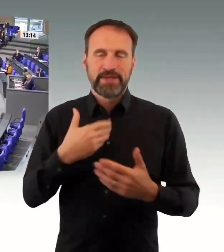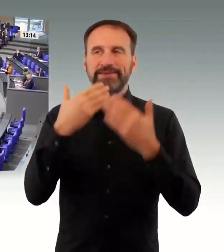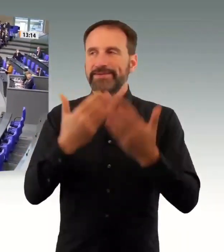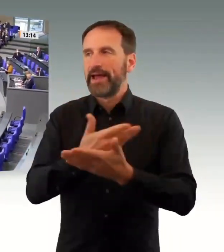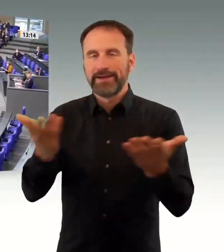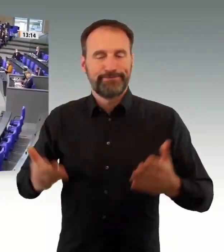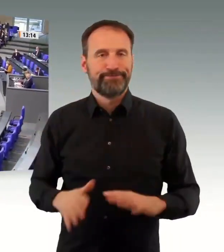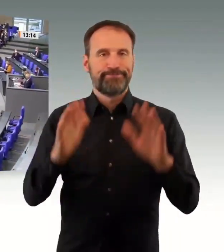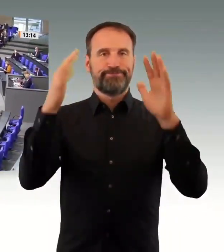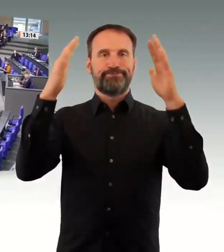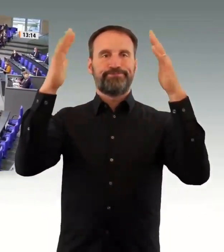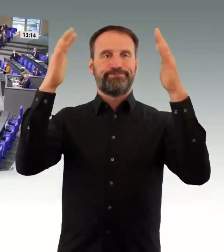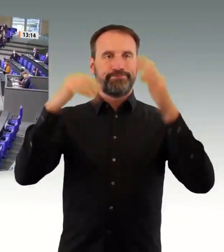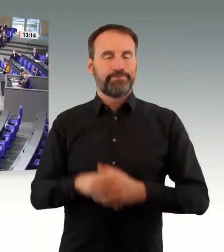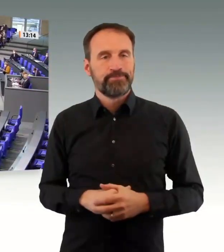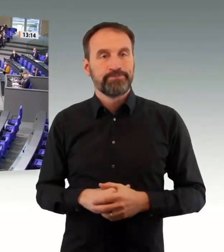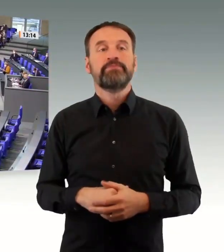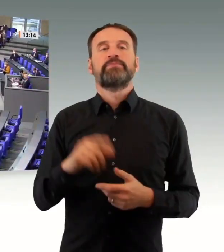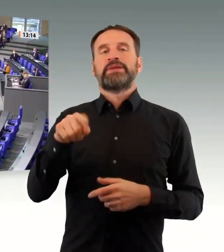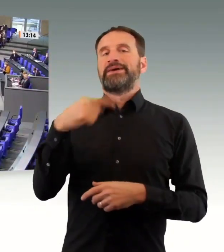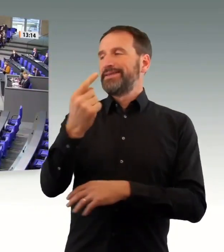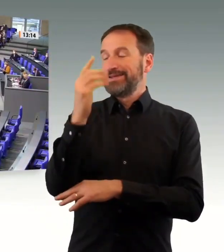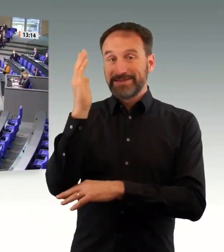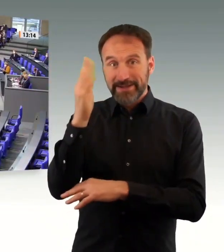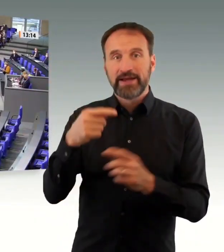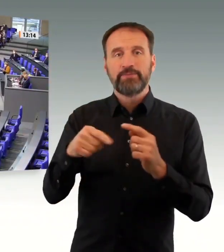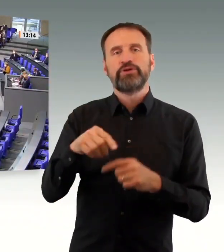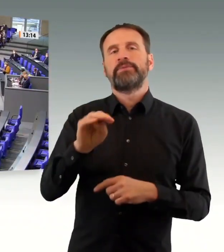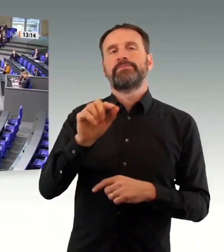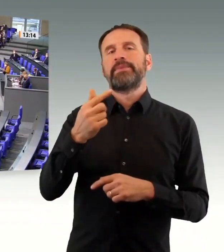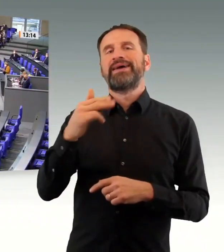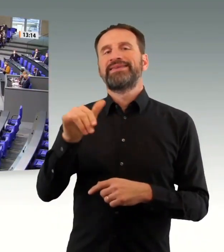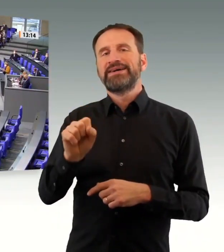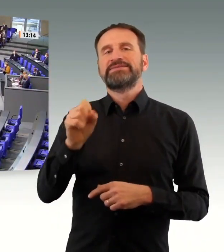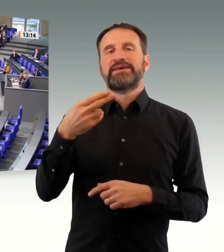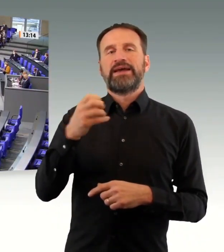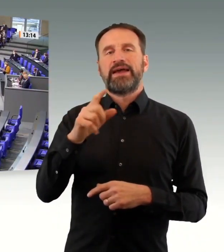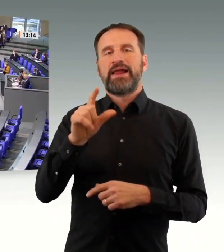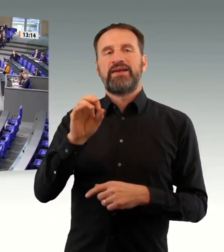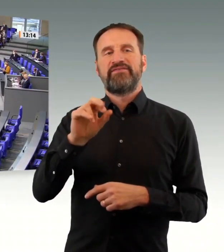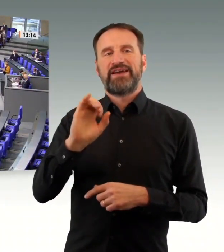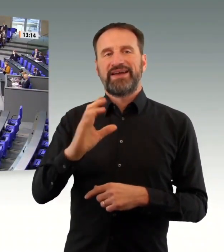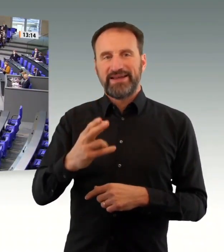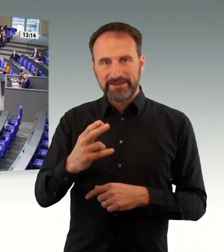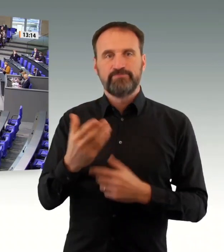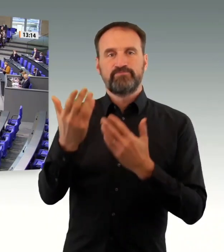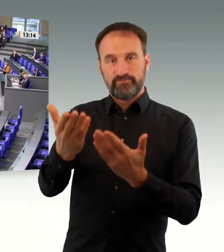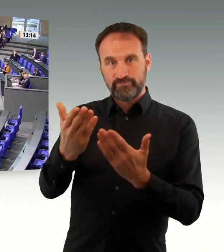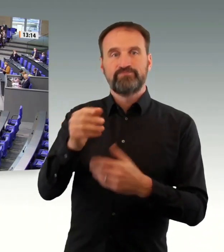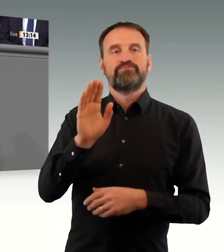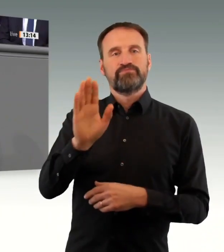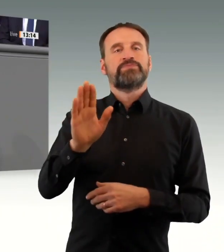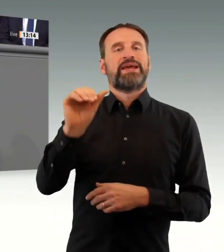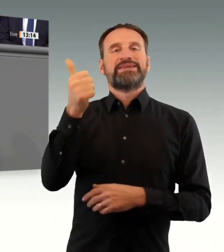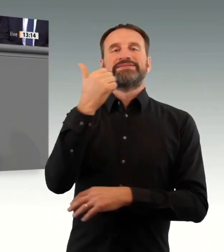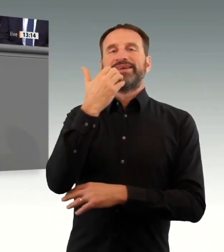Präsidiums zitiere ich nunmehr aus Zuschriften von jenen Teilen unseres Volkes, deren Sorgen und Nöte Sie vielleicht als 2G-Schickerier